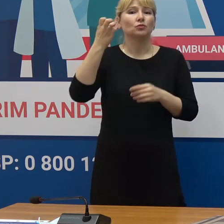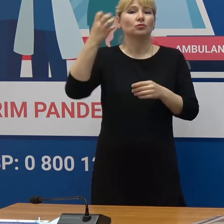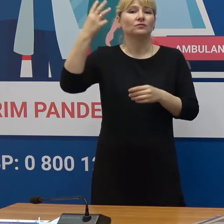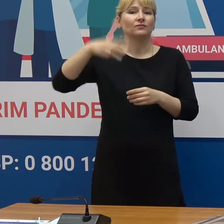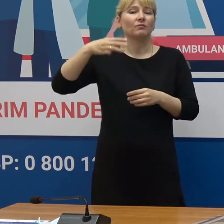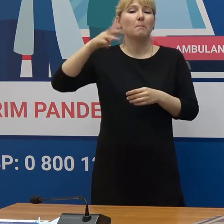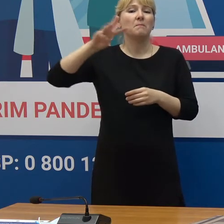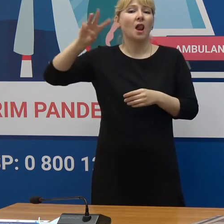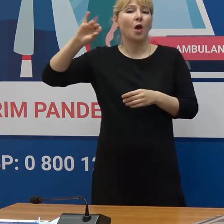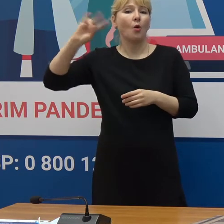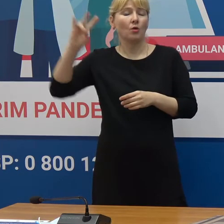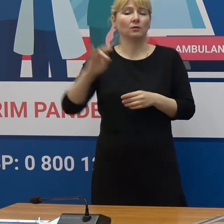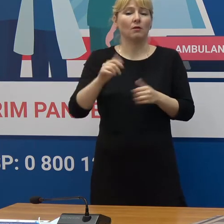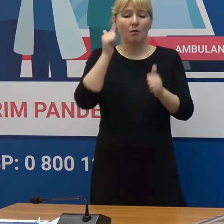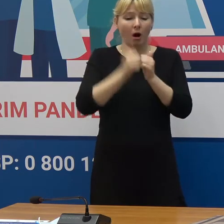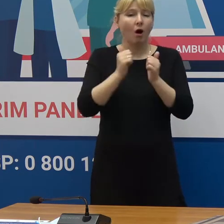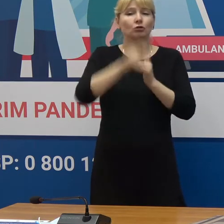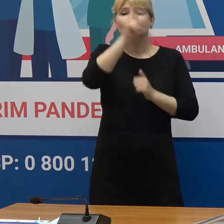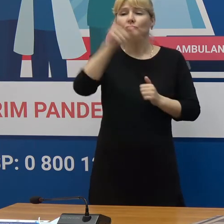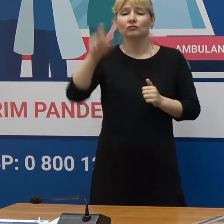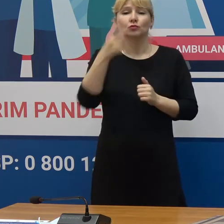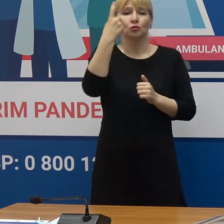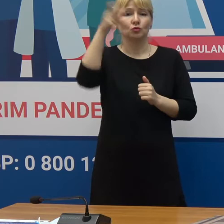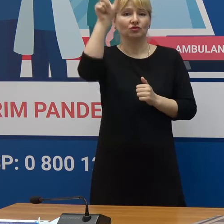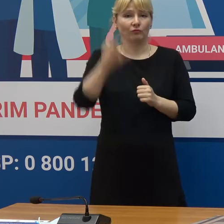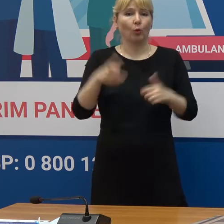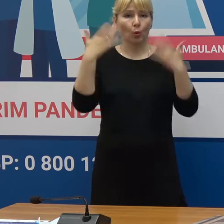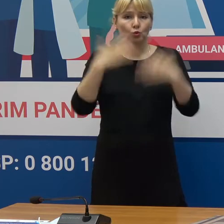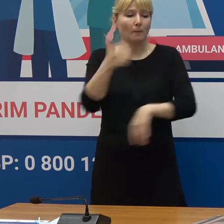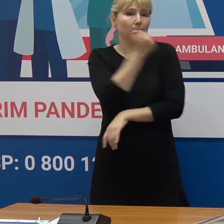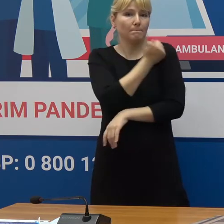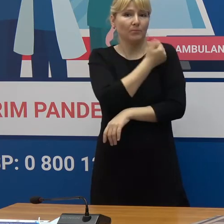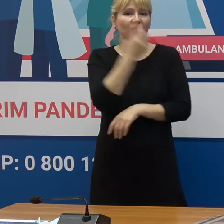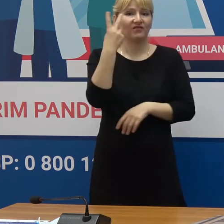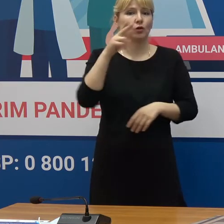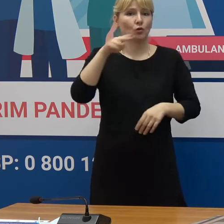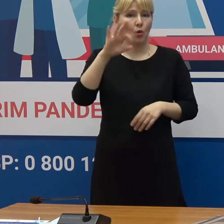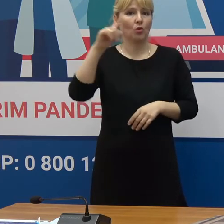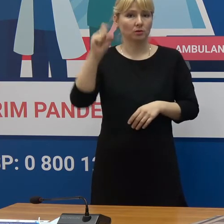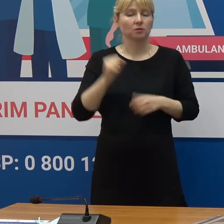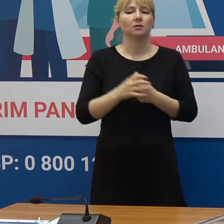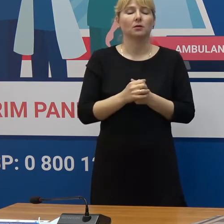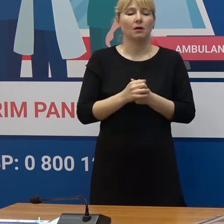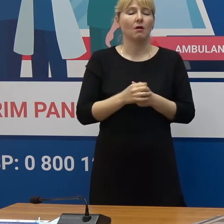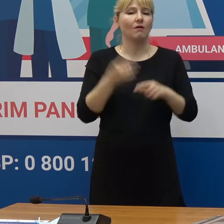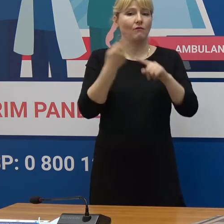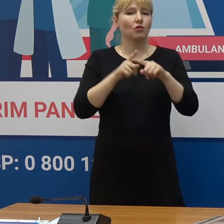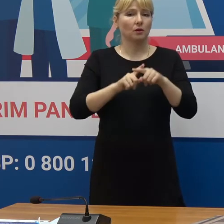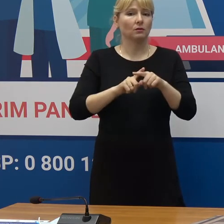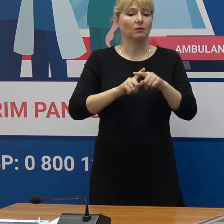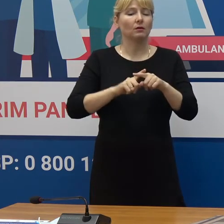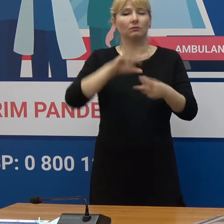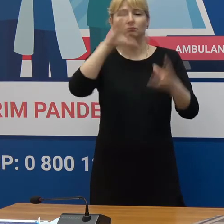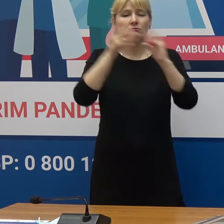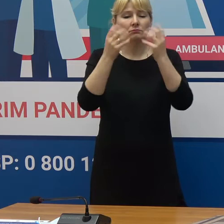24 doze pentru fiecare 100 persoane și sigur că această cifră s-a